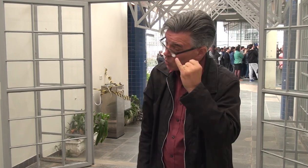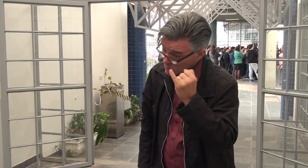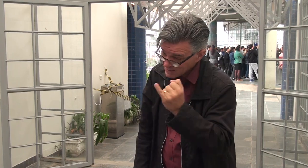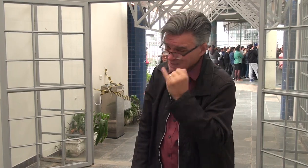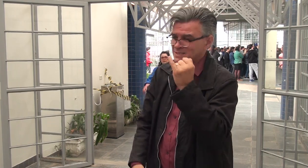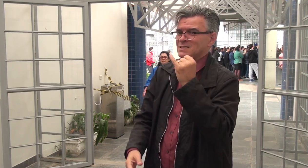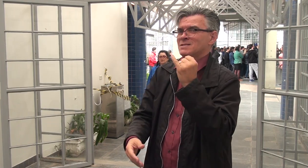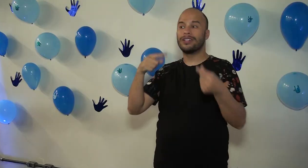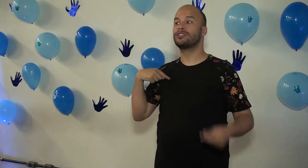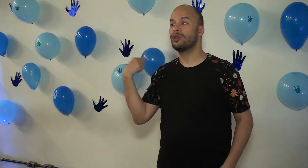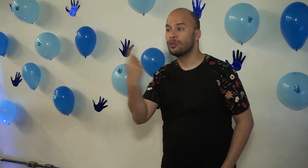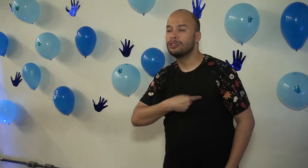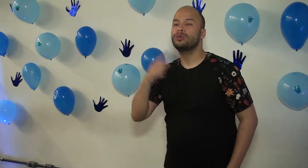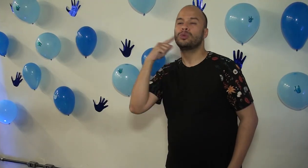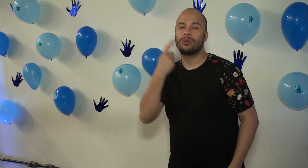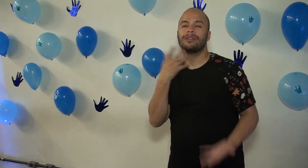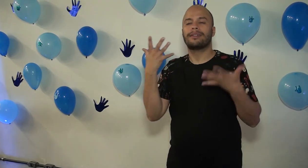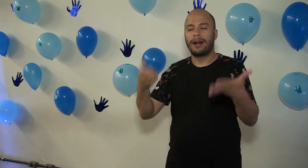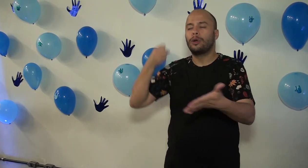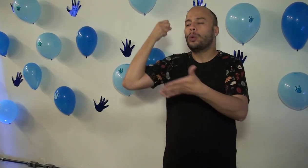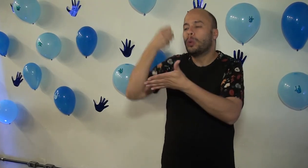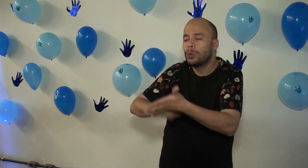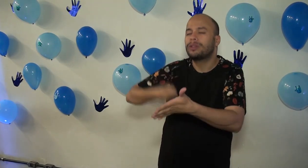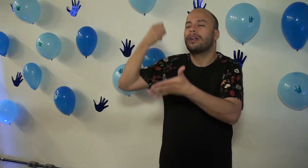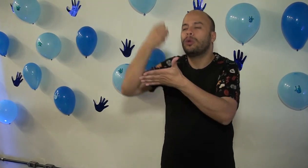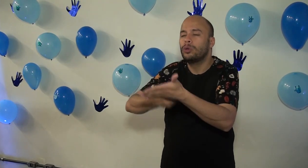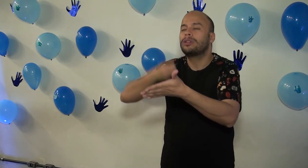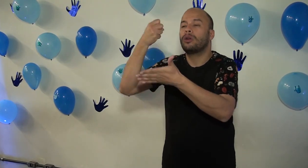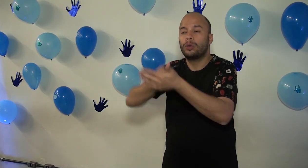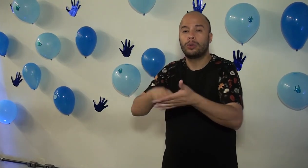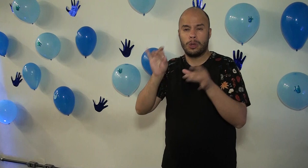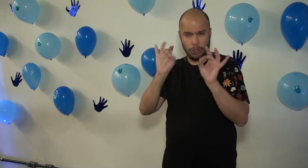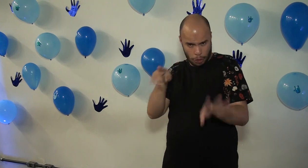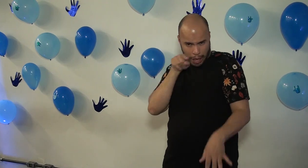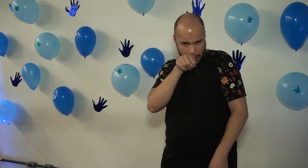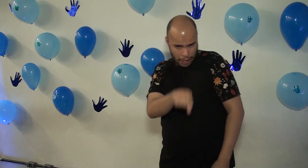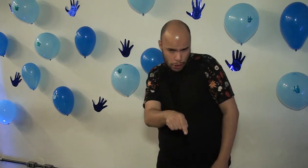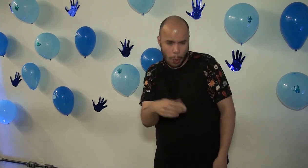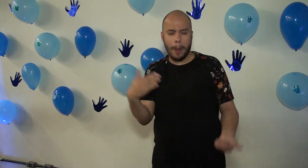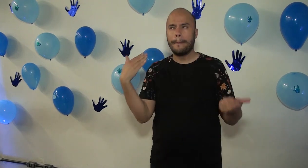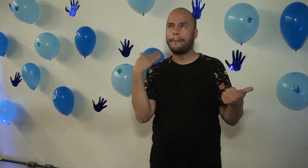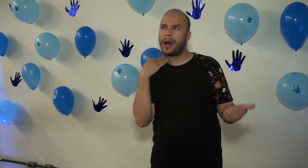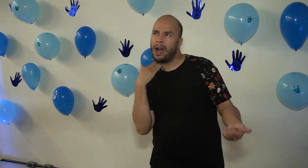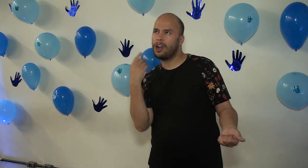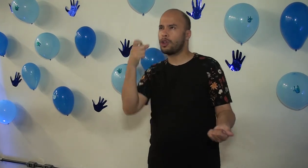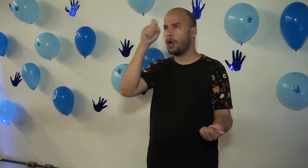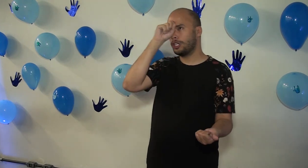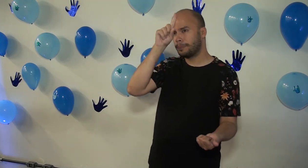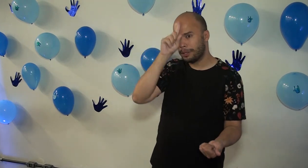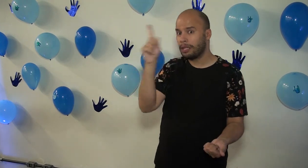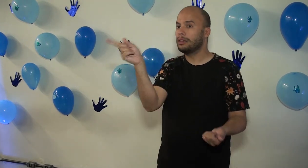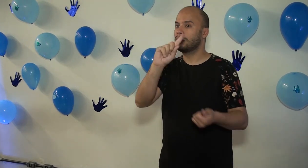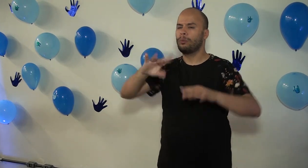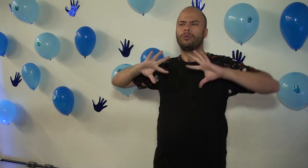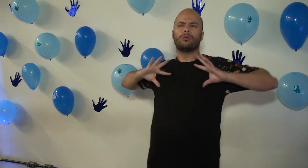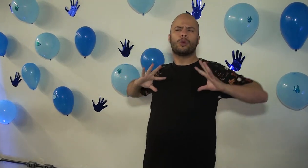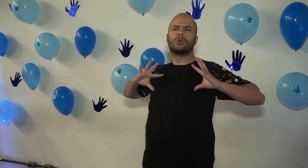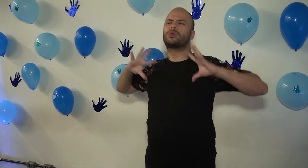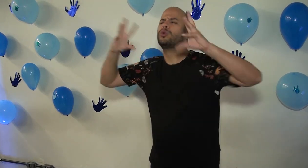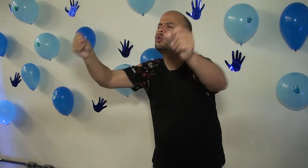importante. Nós surdos, a gente está lutando por isso. É só por causa do banco e de hospital? Não, gente. São em todos os